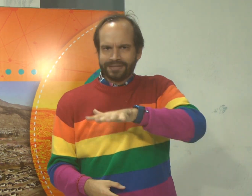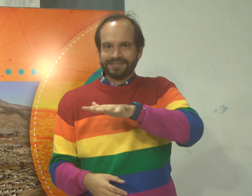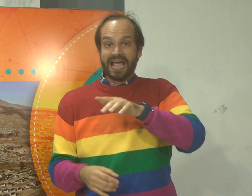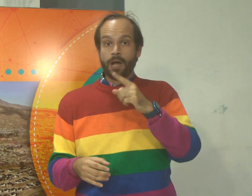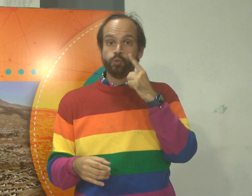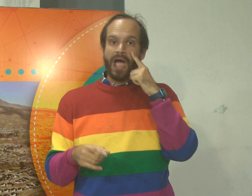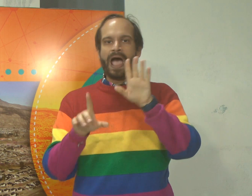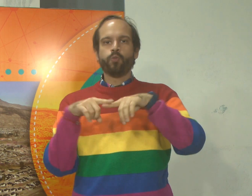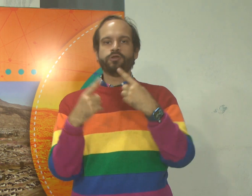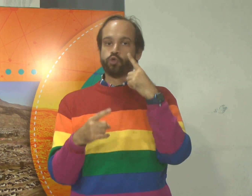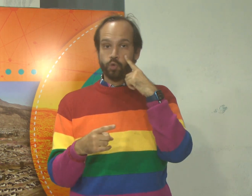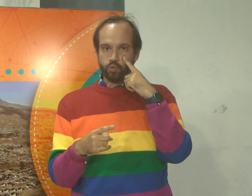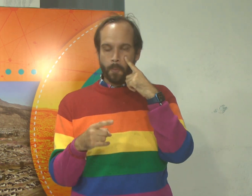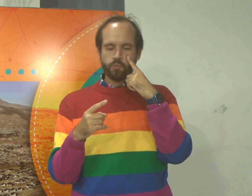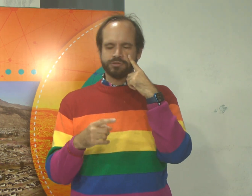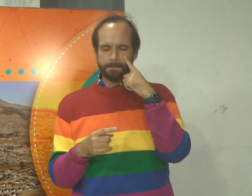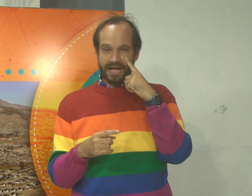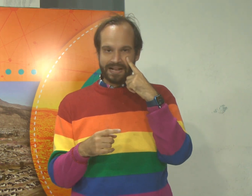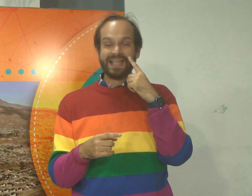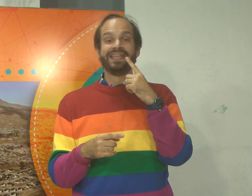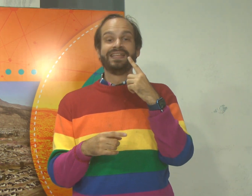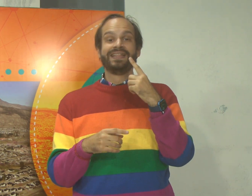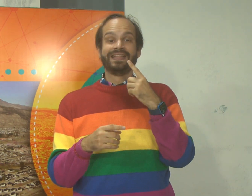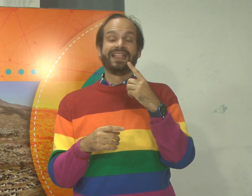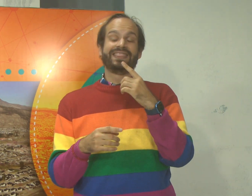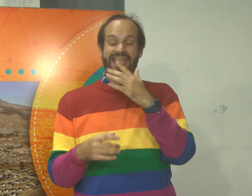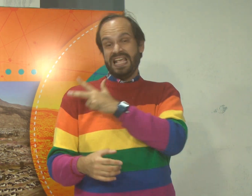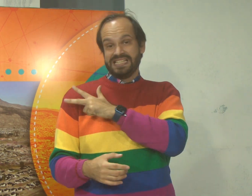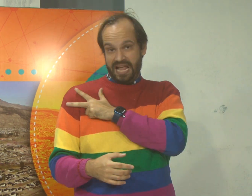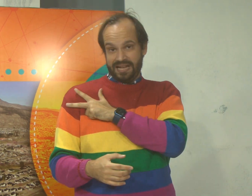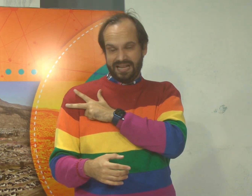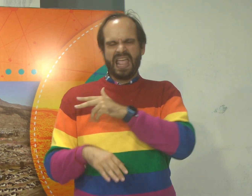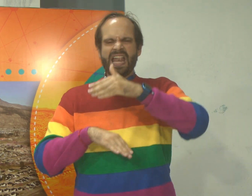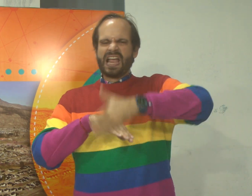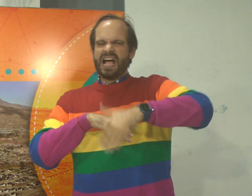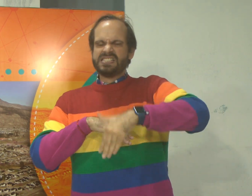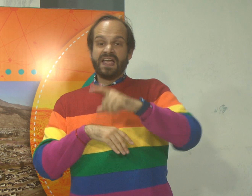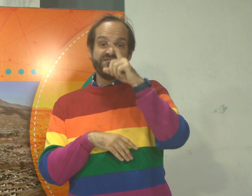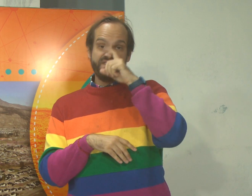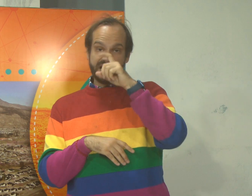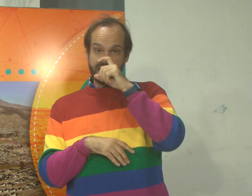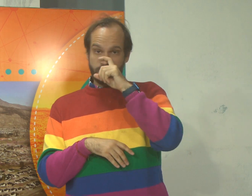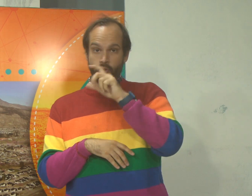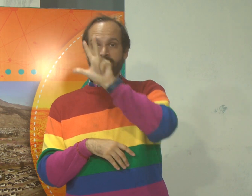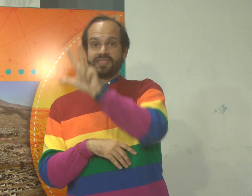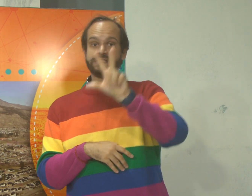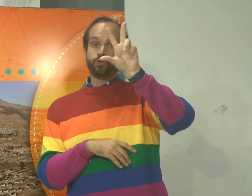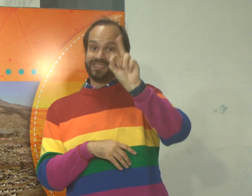El lugar va a ser en el Auditorio Municipal de Esquel, en la calle Belgrano